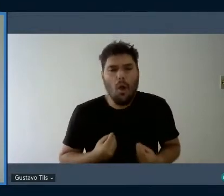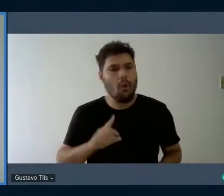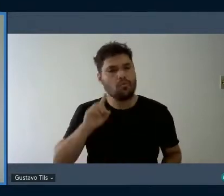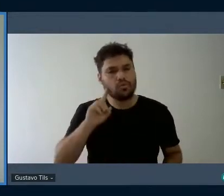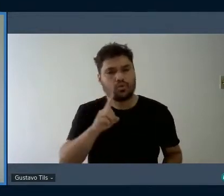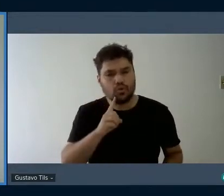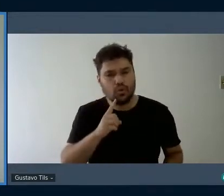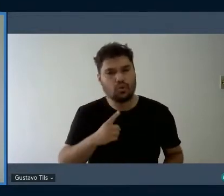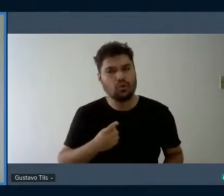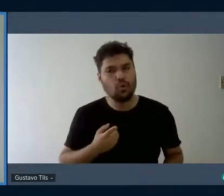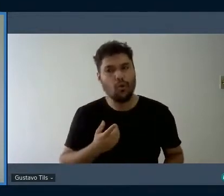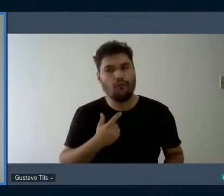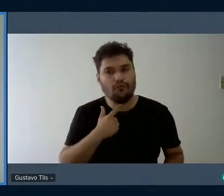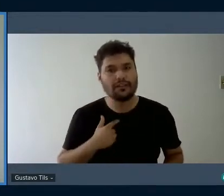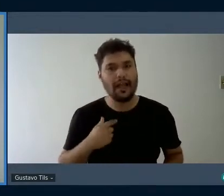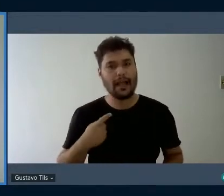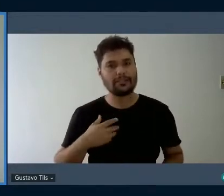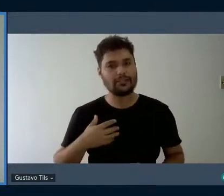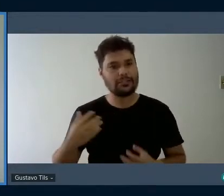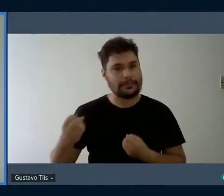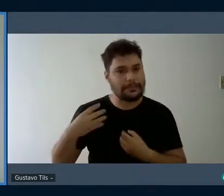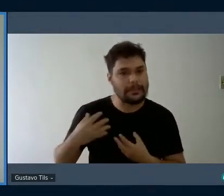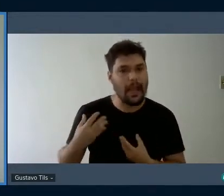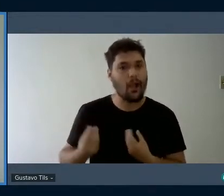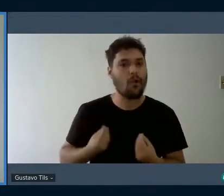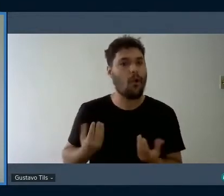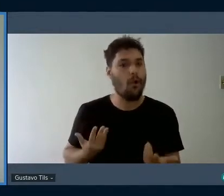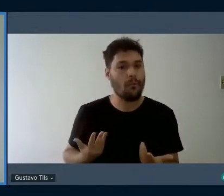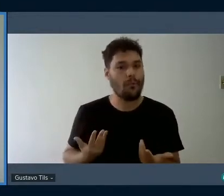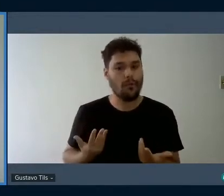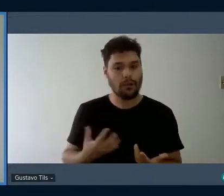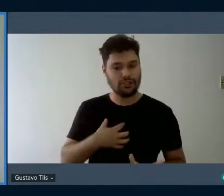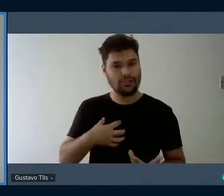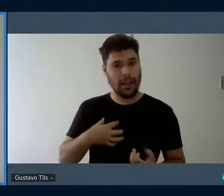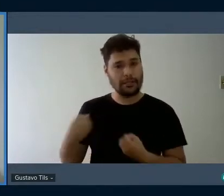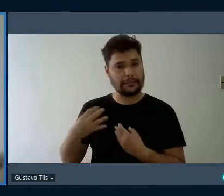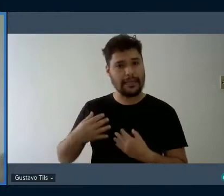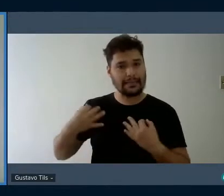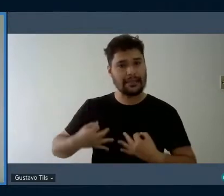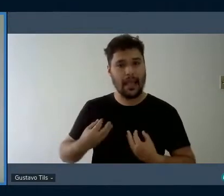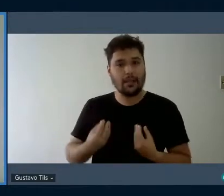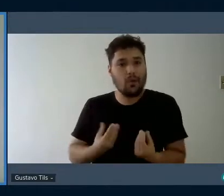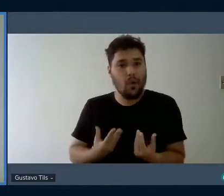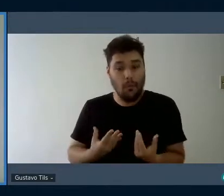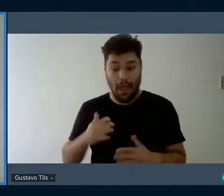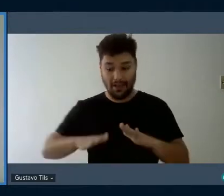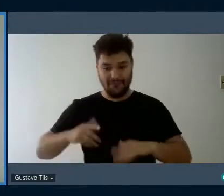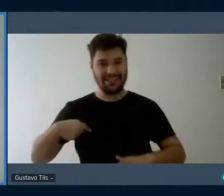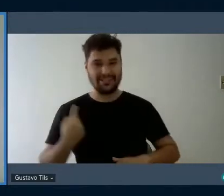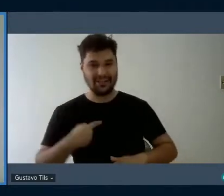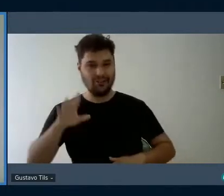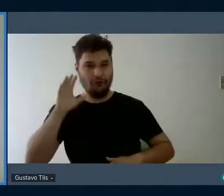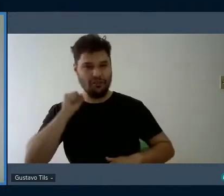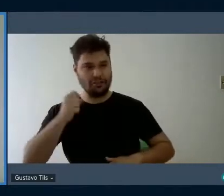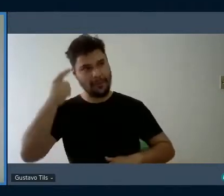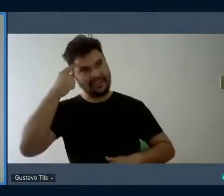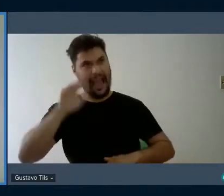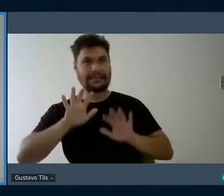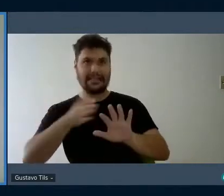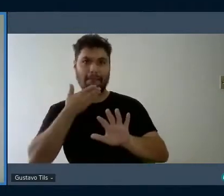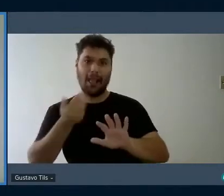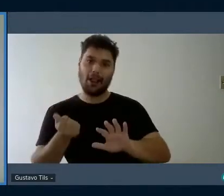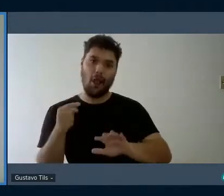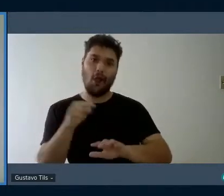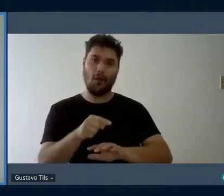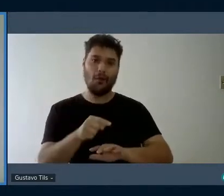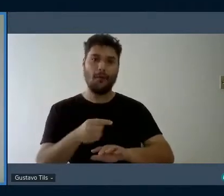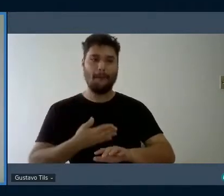musicalmente, Tati? Uma coisa é o que nós achamos que seja bom para eles. A outra, o que eles